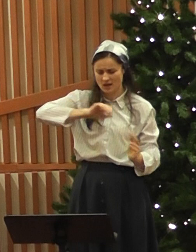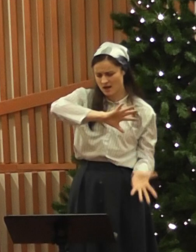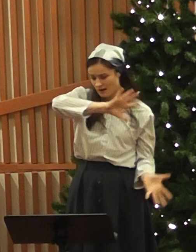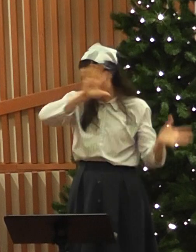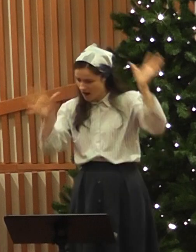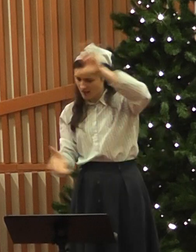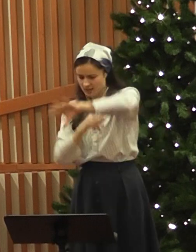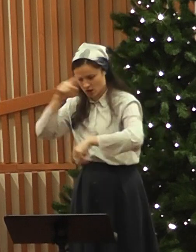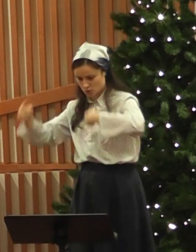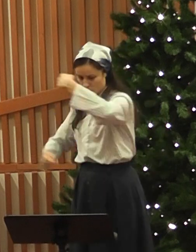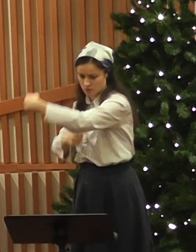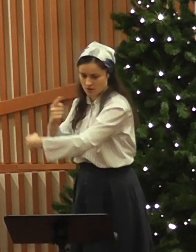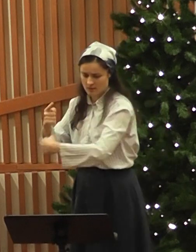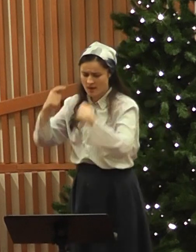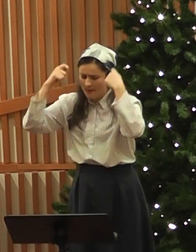învățit.